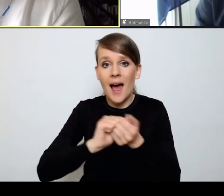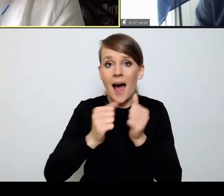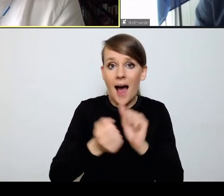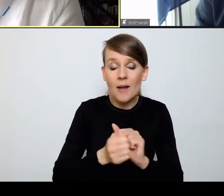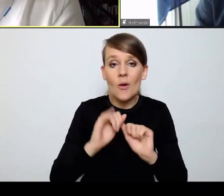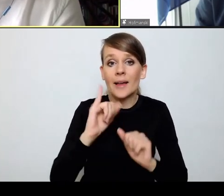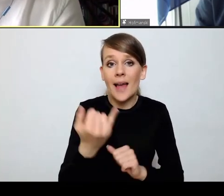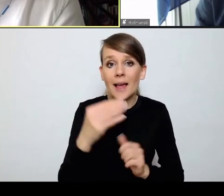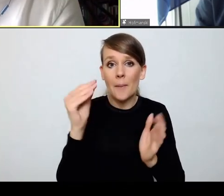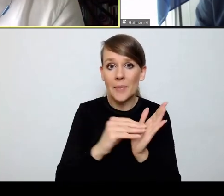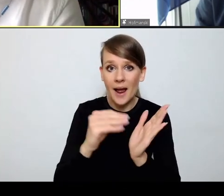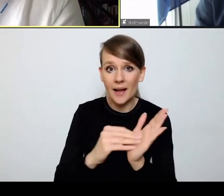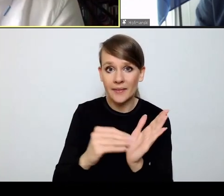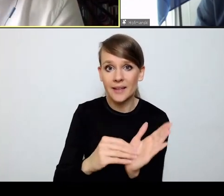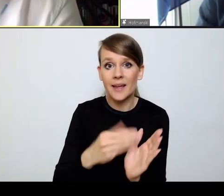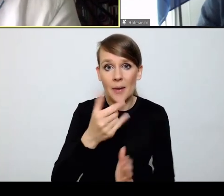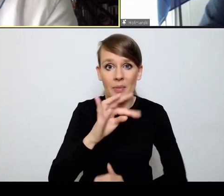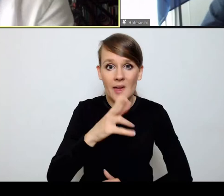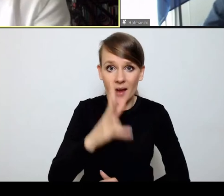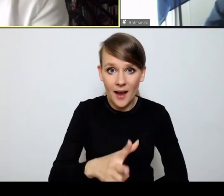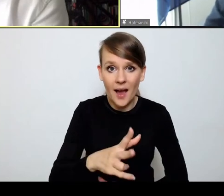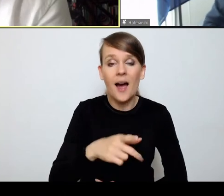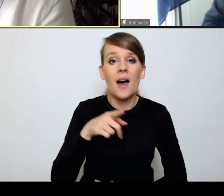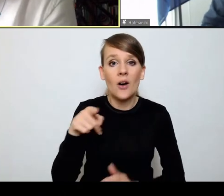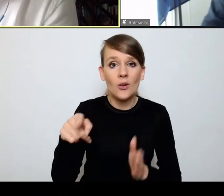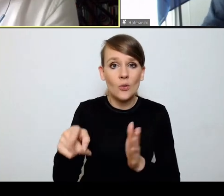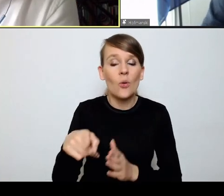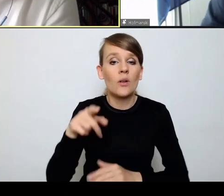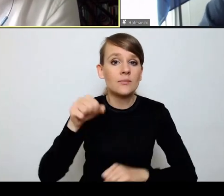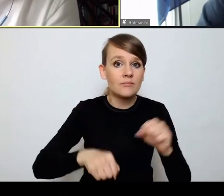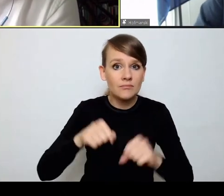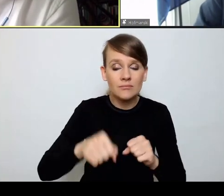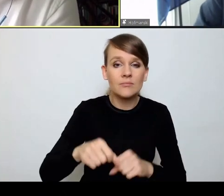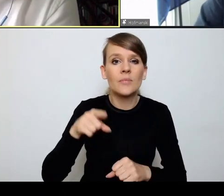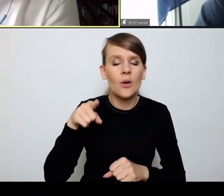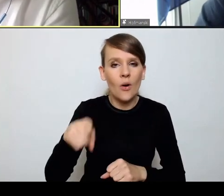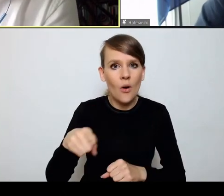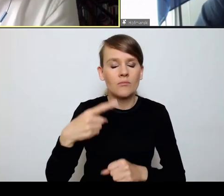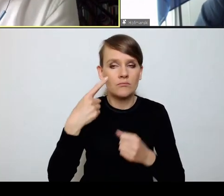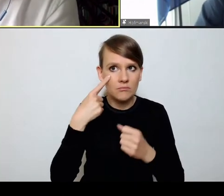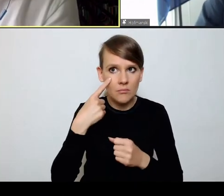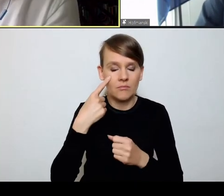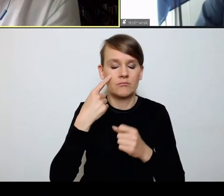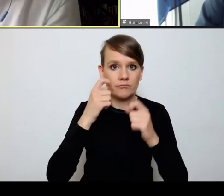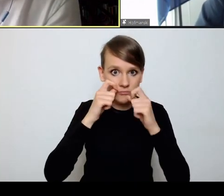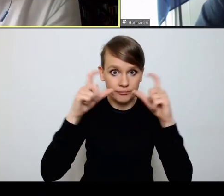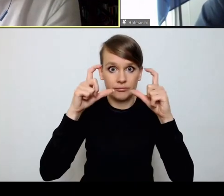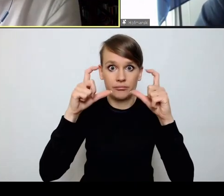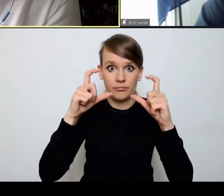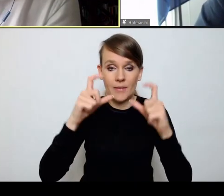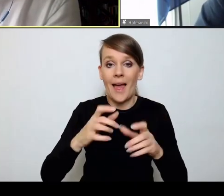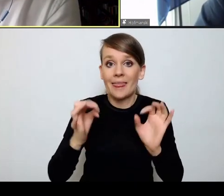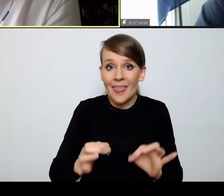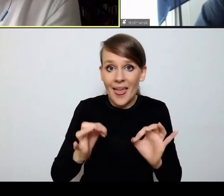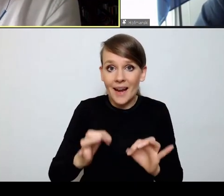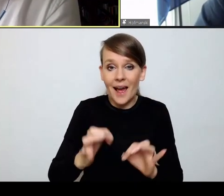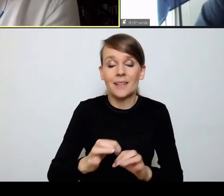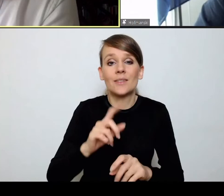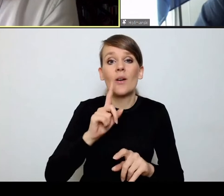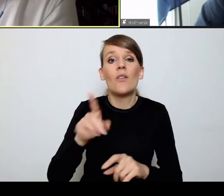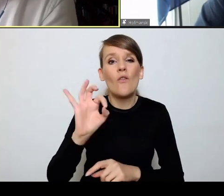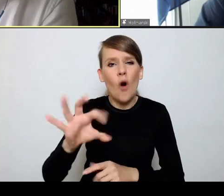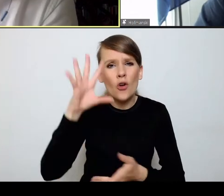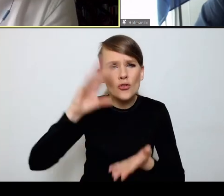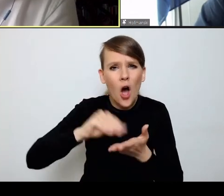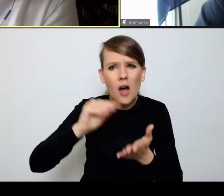z zakresu funkcjonowania MTK otworzyły Panu Sędziemu, Panu Prezydentowi oczy i na przykład teraz po tych swoich doświadczeniach,